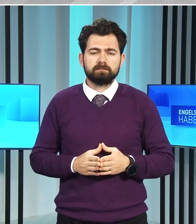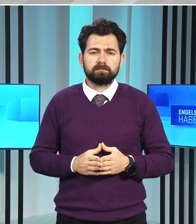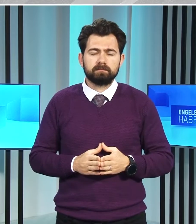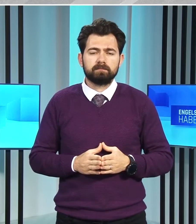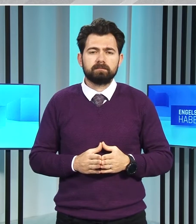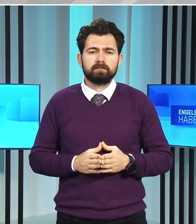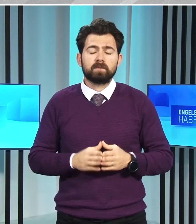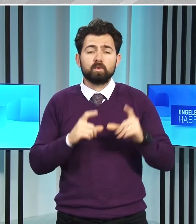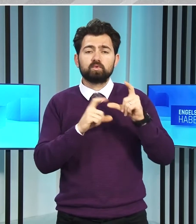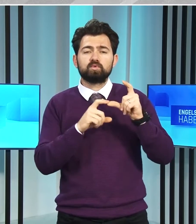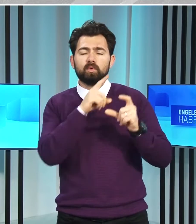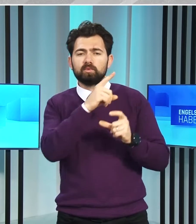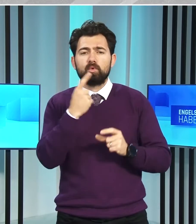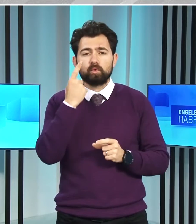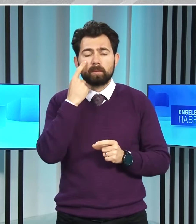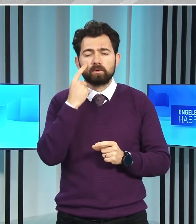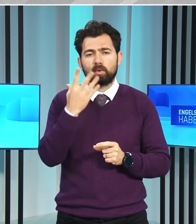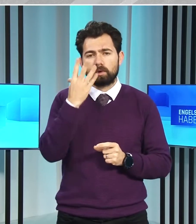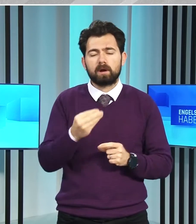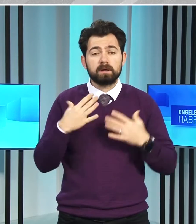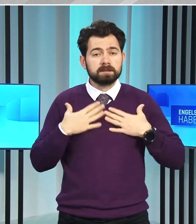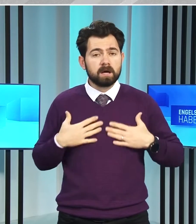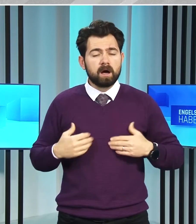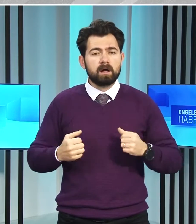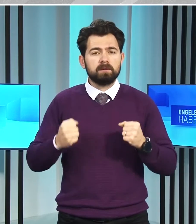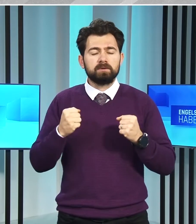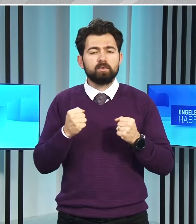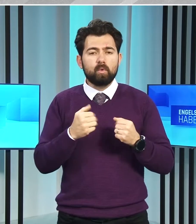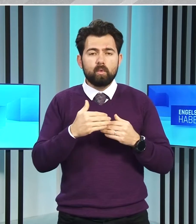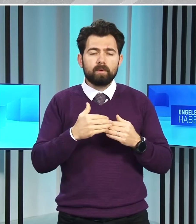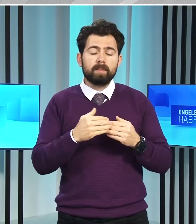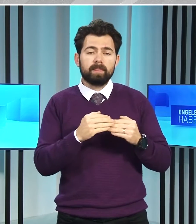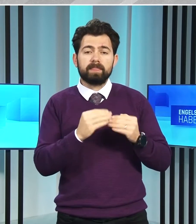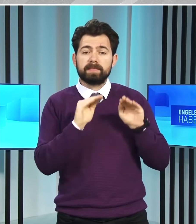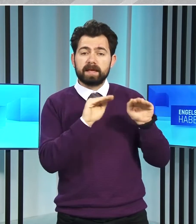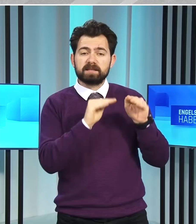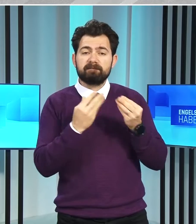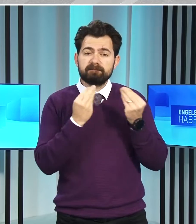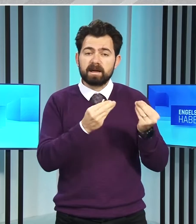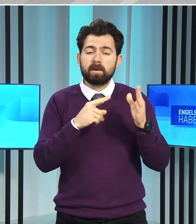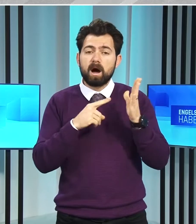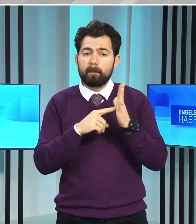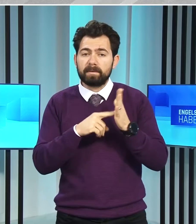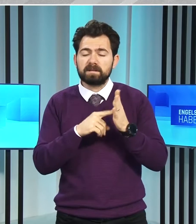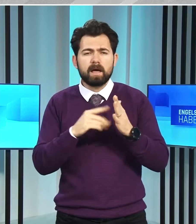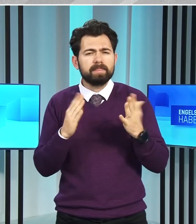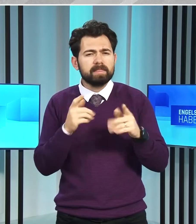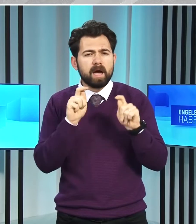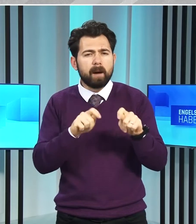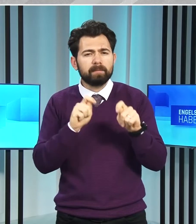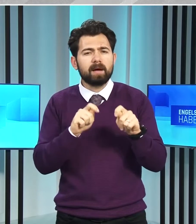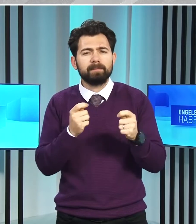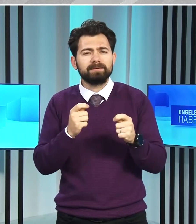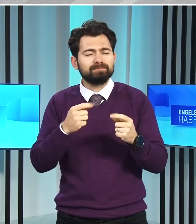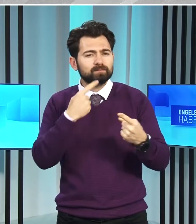Sucuoğlu, hükümet olarak sağlığın önünü açma anlamında neler yapılabileceğini konuşmak amacıyla